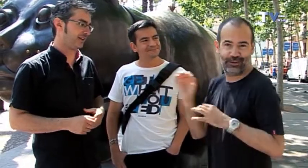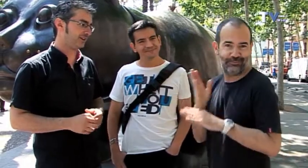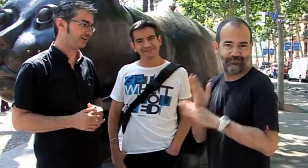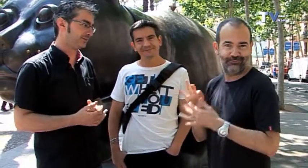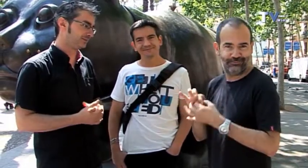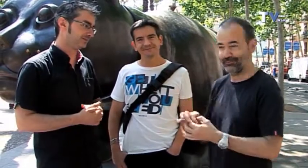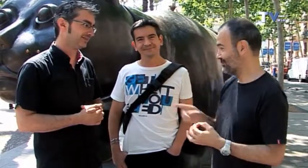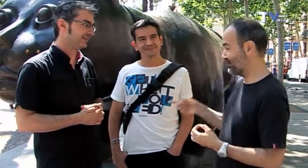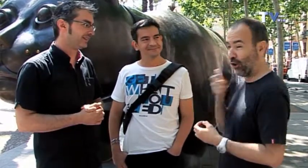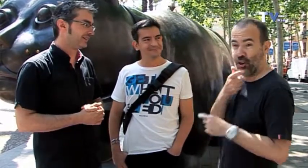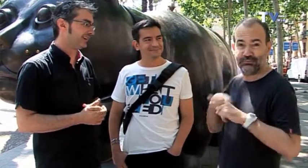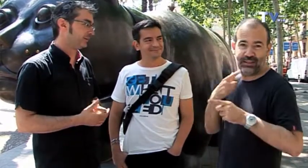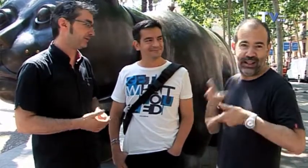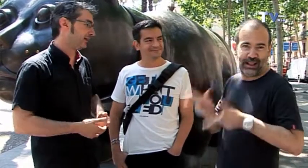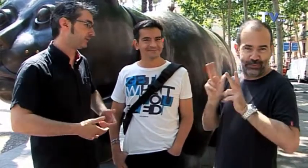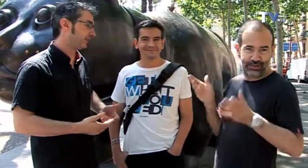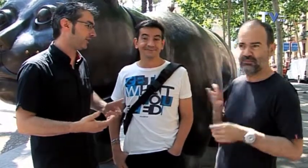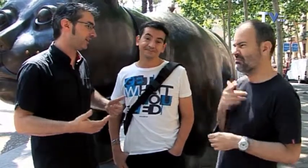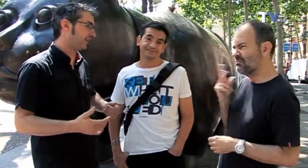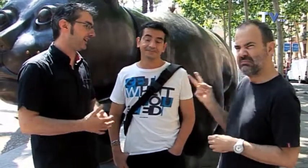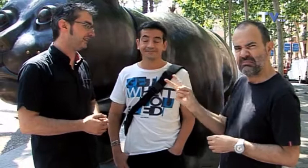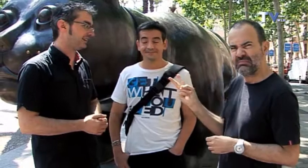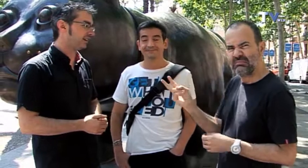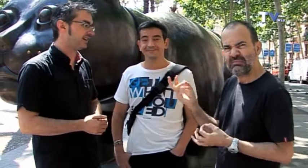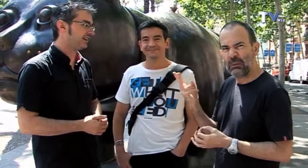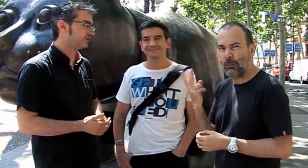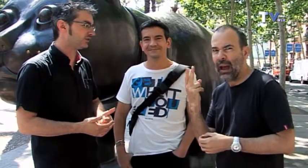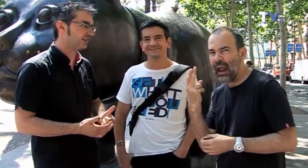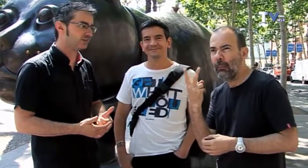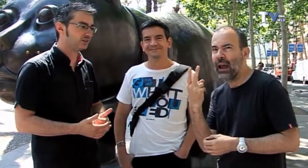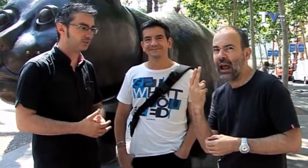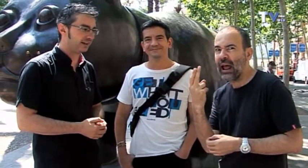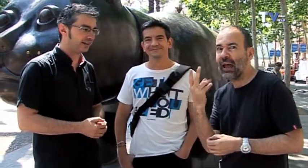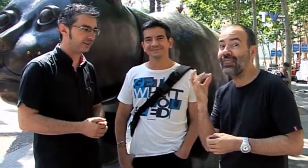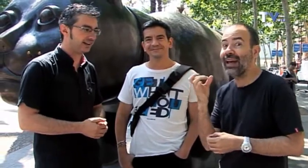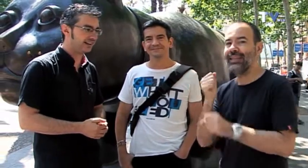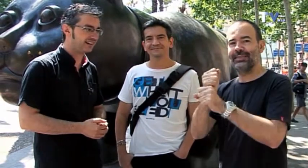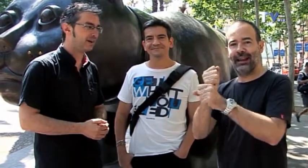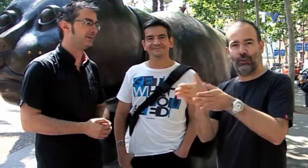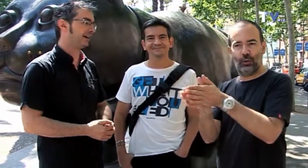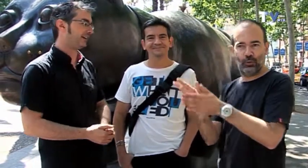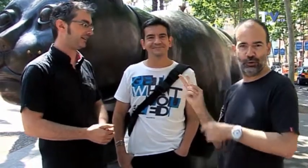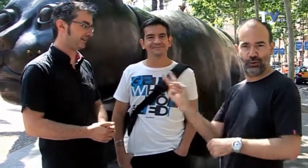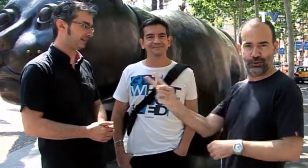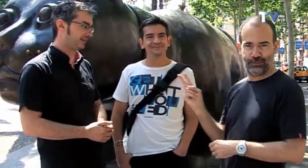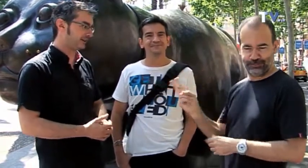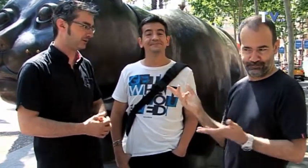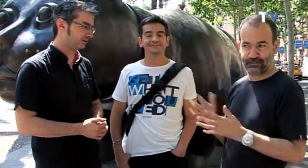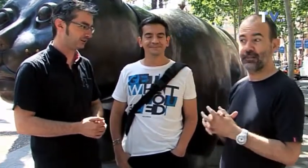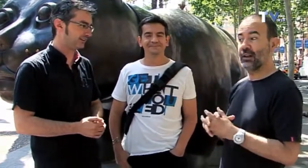podéis ver, va de color negro, en cambio él puede ir de cualquier color. ¿Y quiénes son ellos dos? ¿Son pareja? ¿Pareja de qué? Pareja de trabajo, compañeros de trabajo.